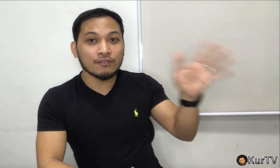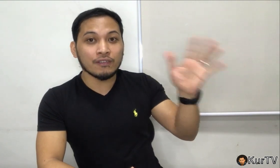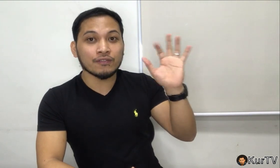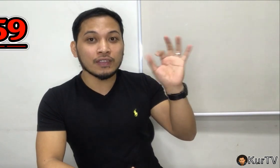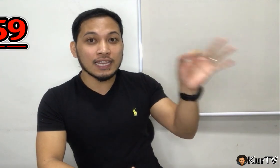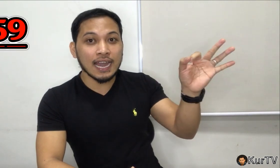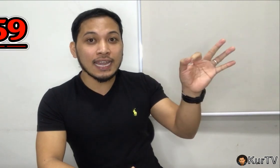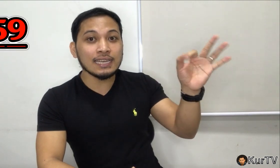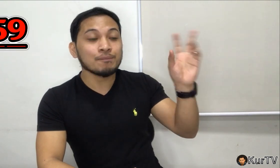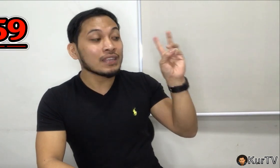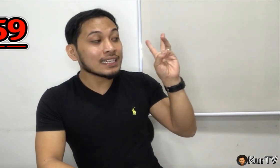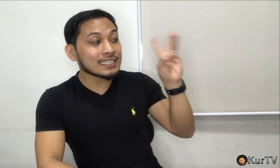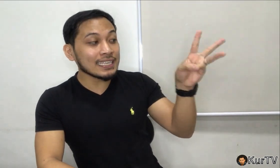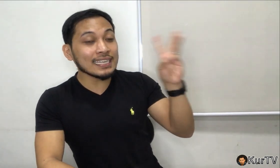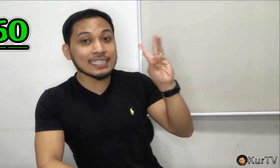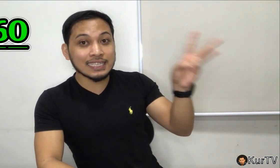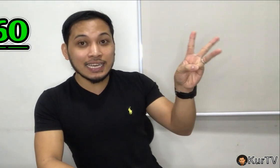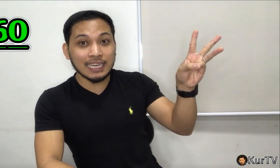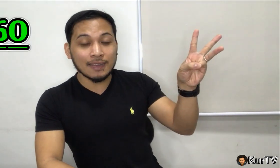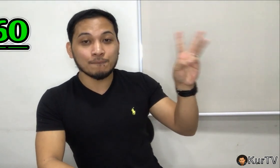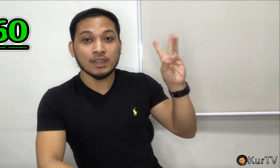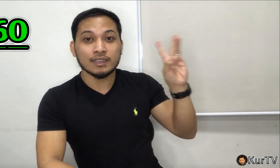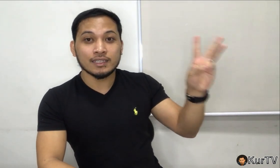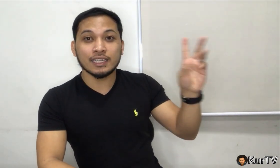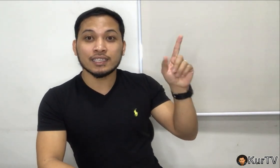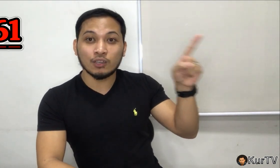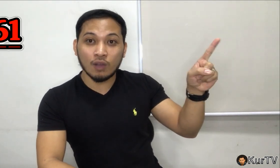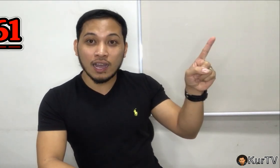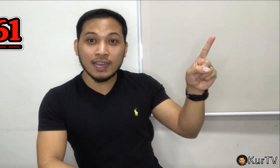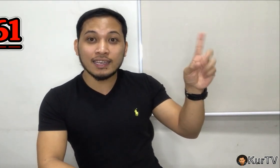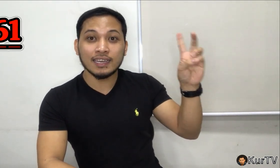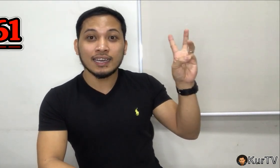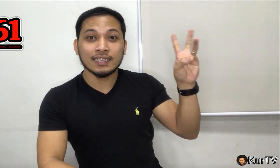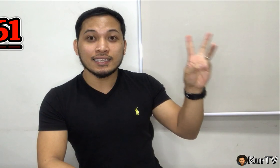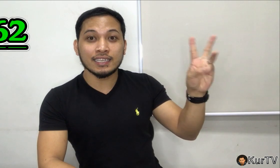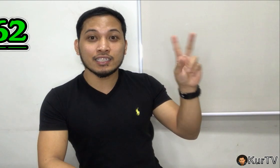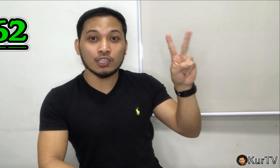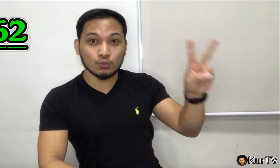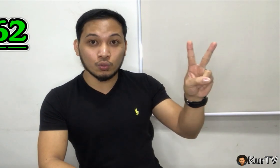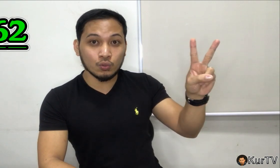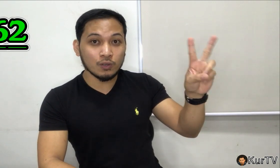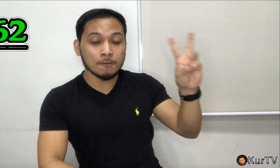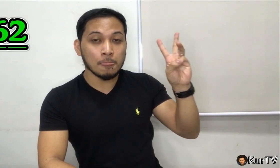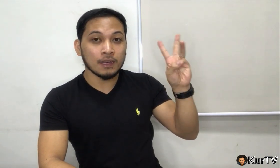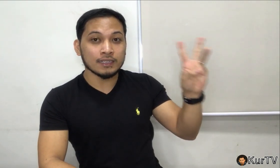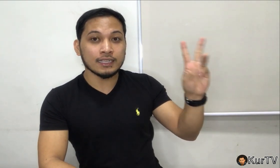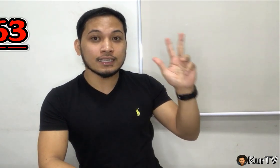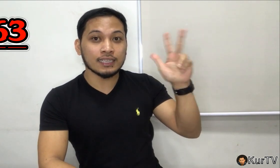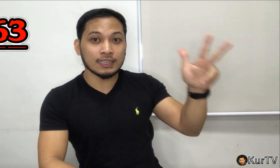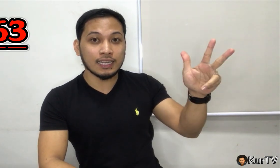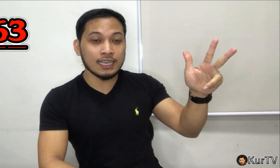59, 60, 61, 62, 63,